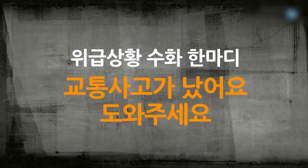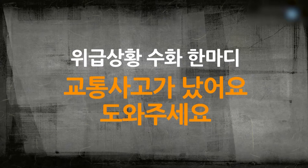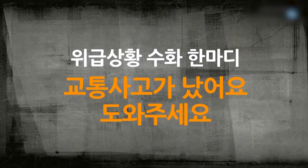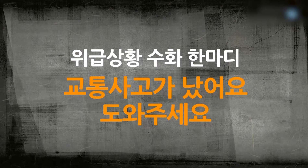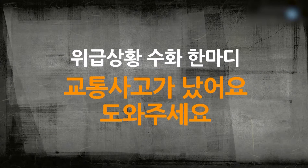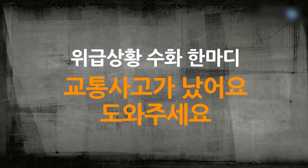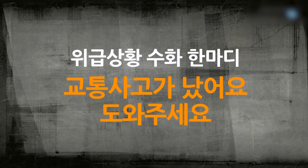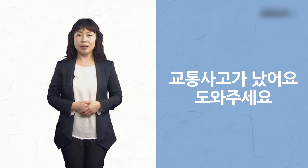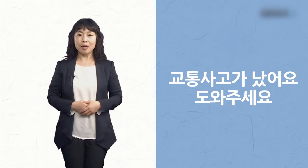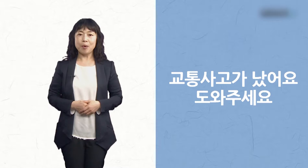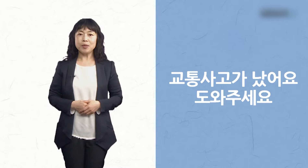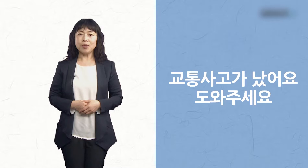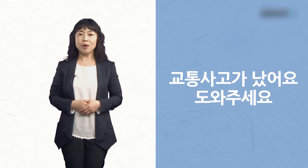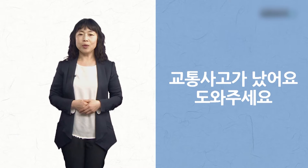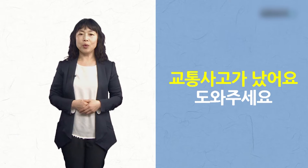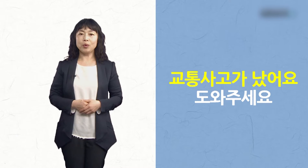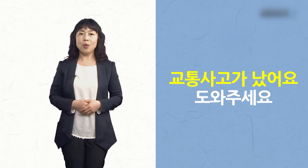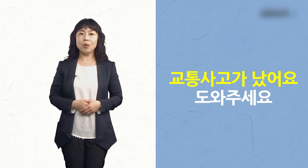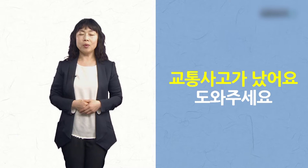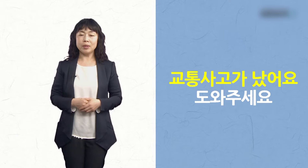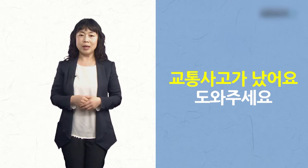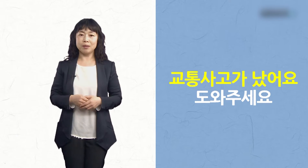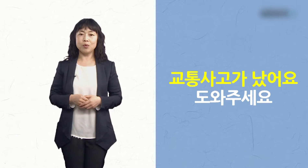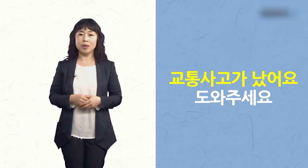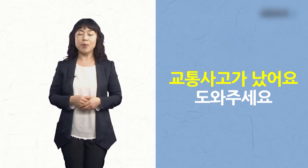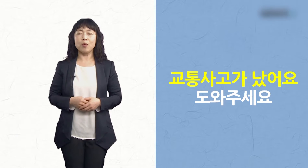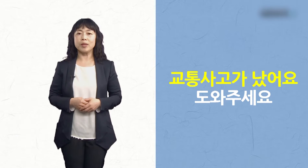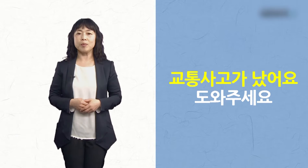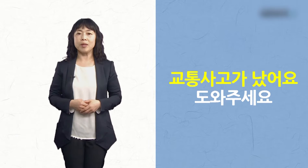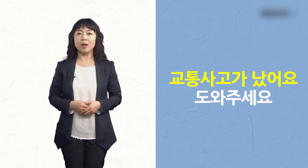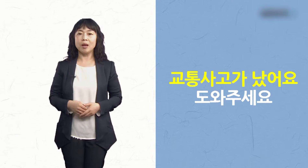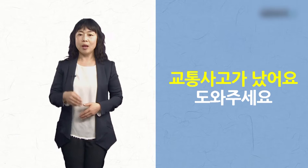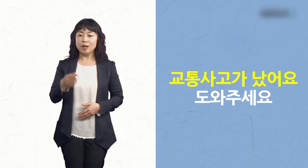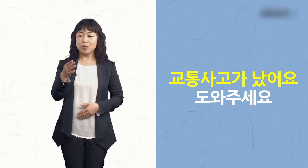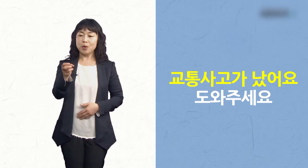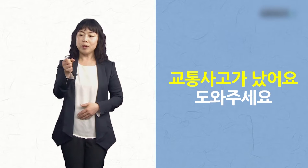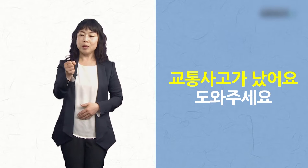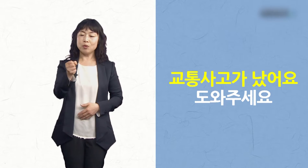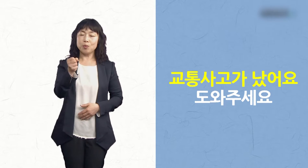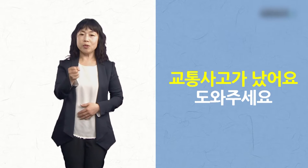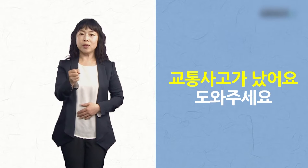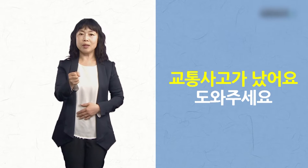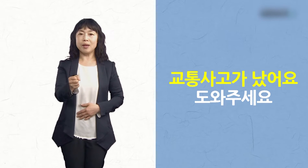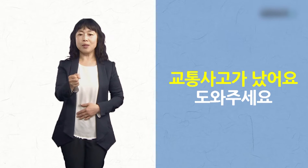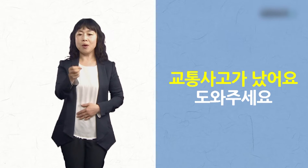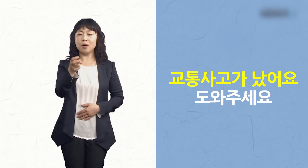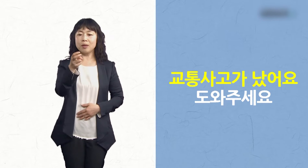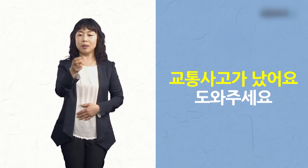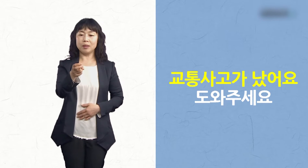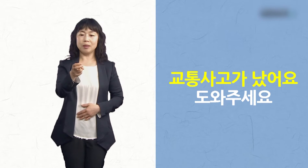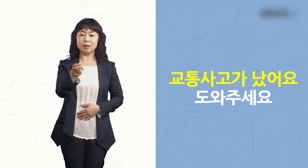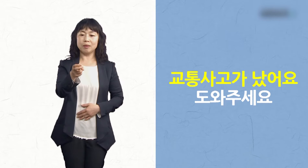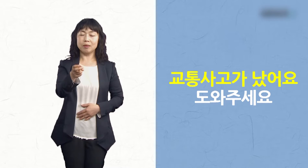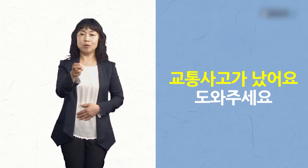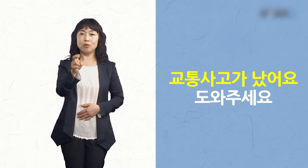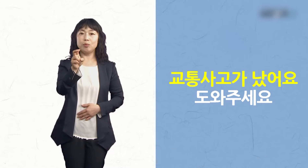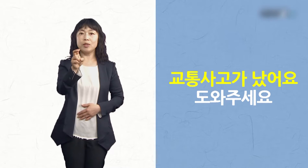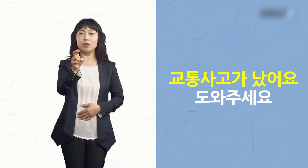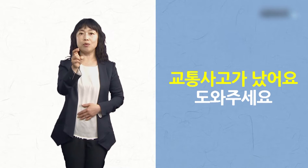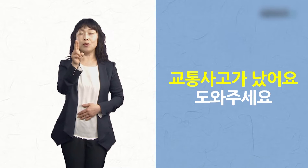자 먼저 교통이라는 수화를 배워보겠습니다. 두 손을 주먹 쥔 상태에서 구부리시고 두